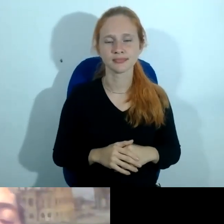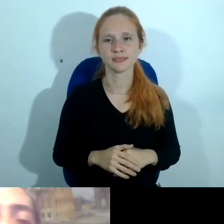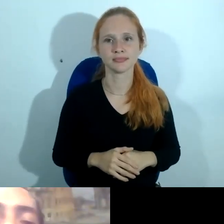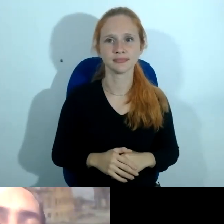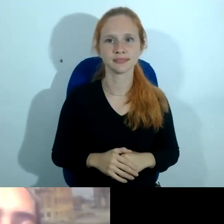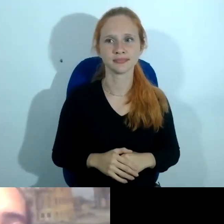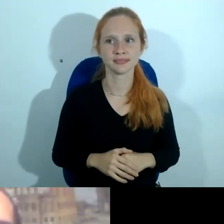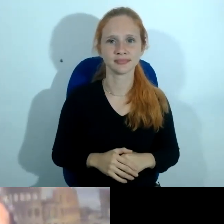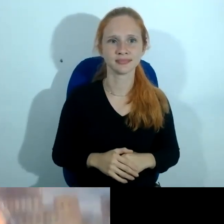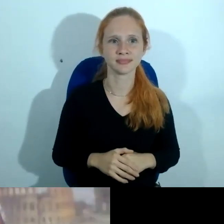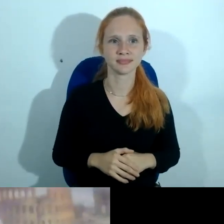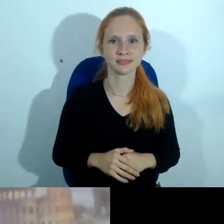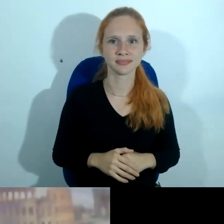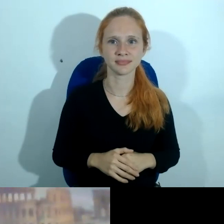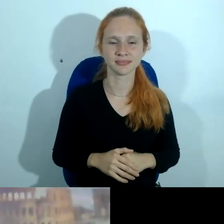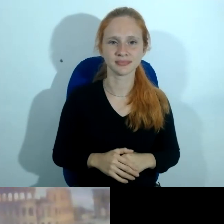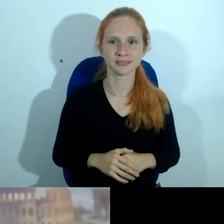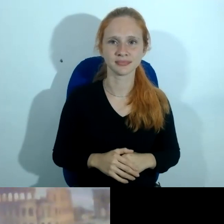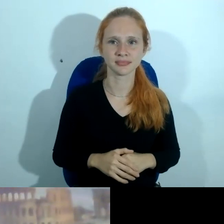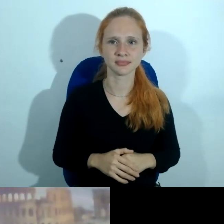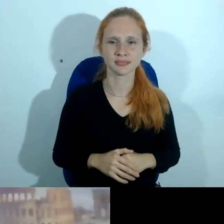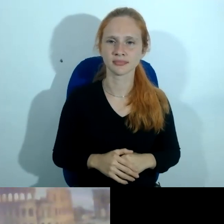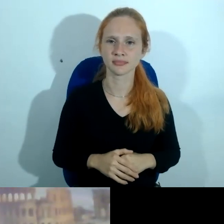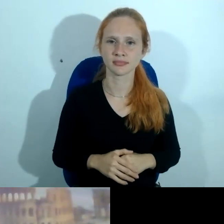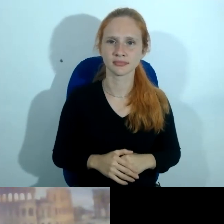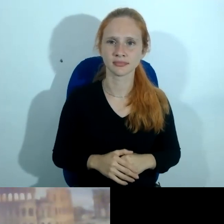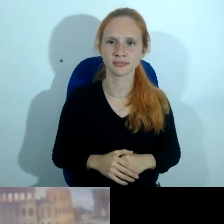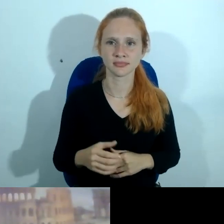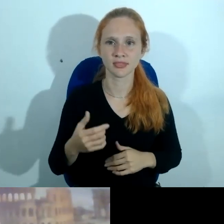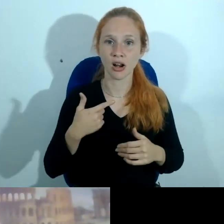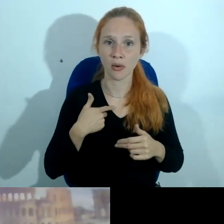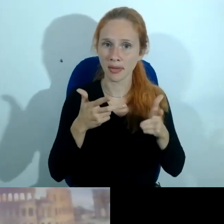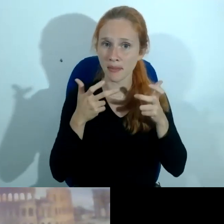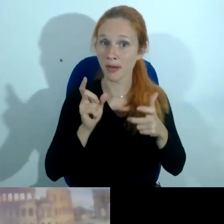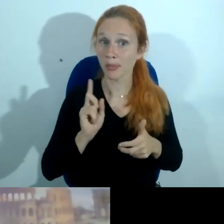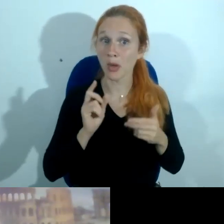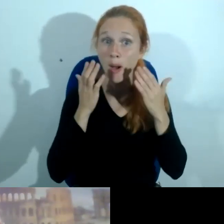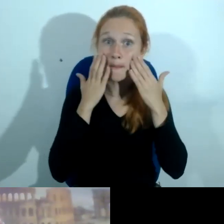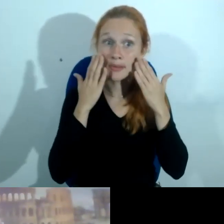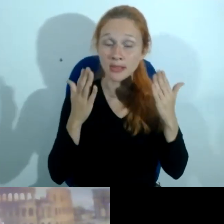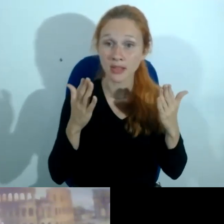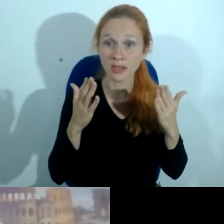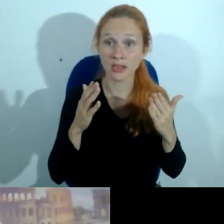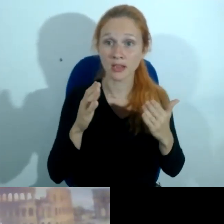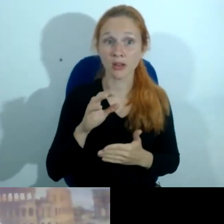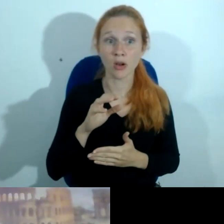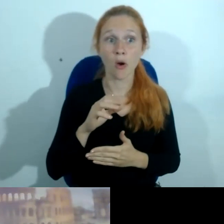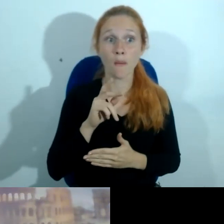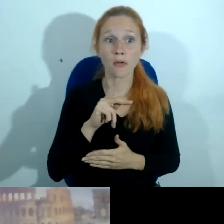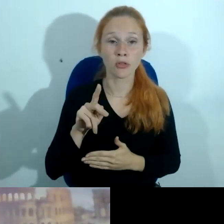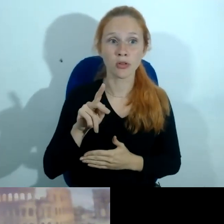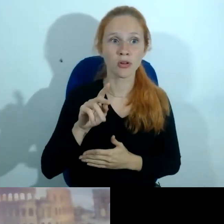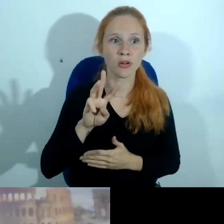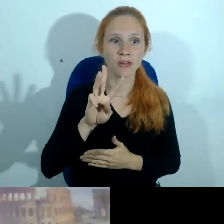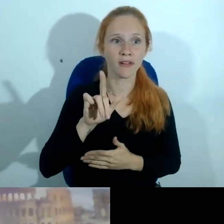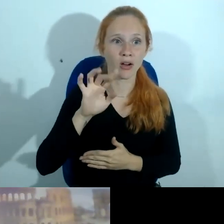quero reparar que o mangá acabei de constatar que eu não apresentei doutor Walter Capanema mas isso